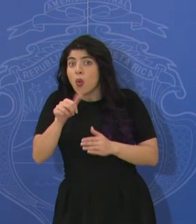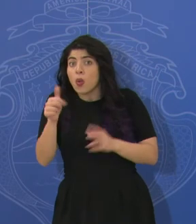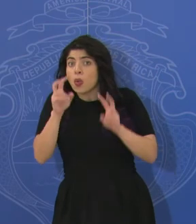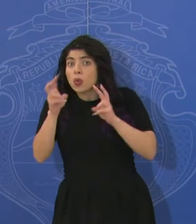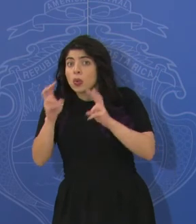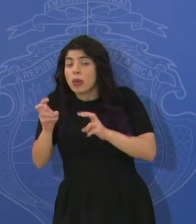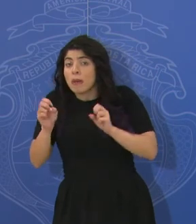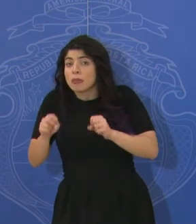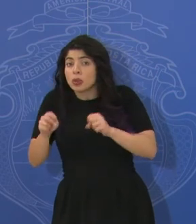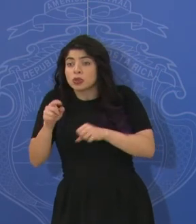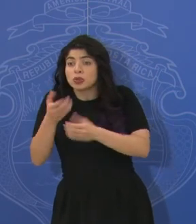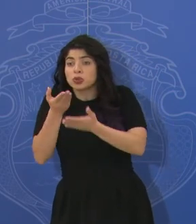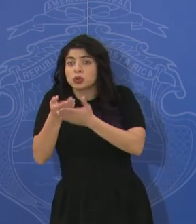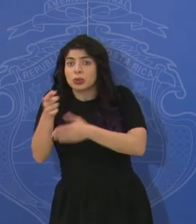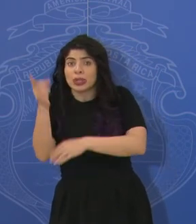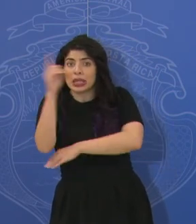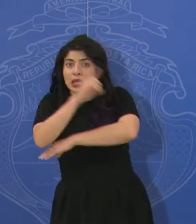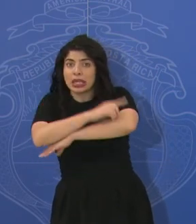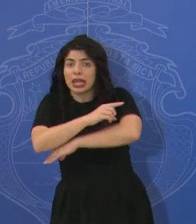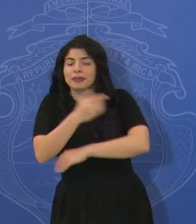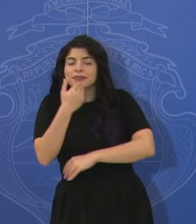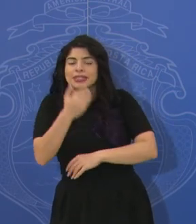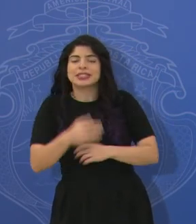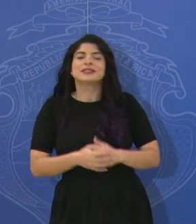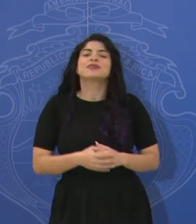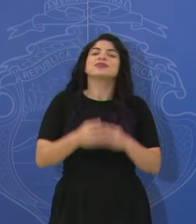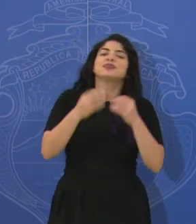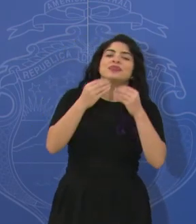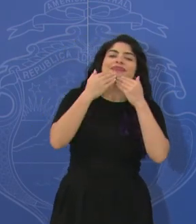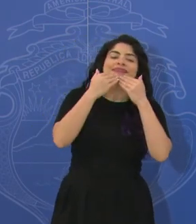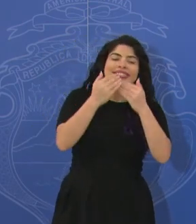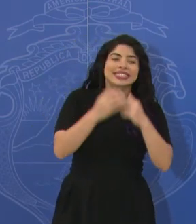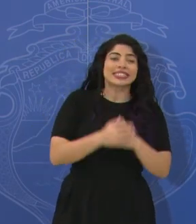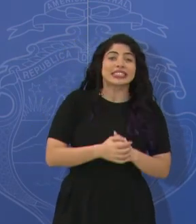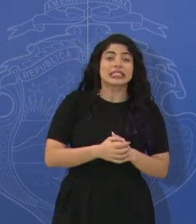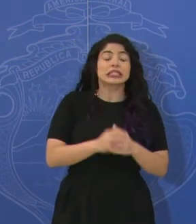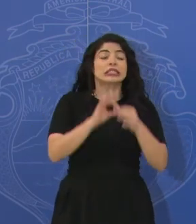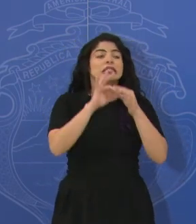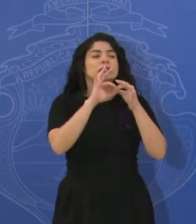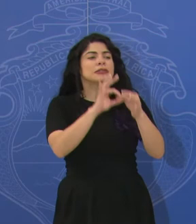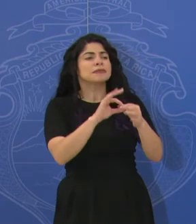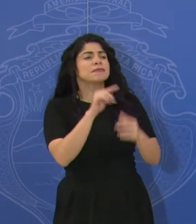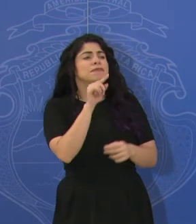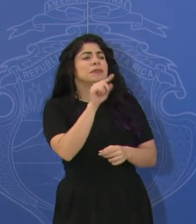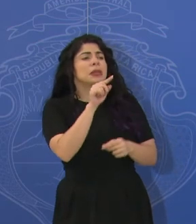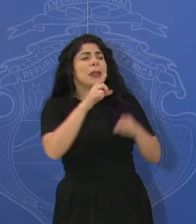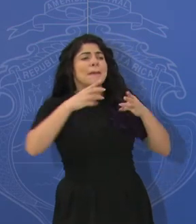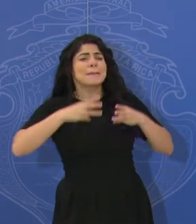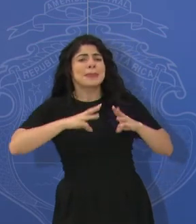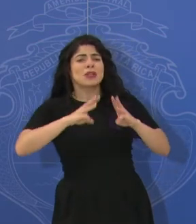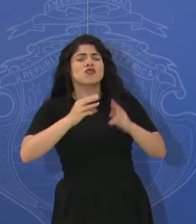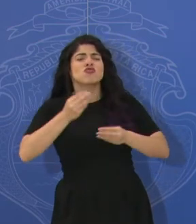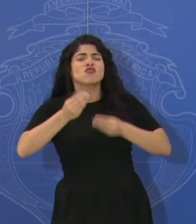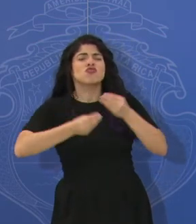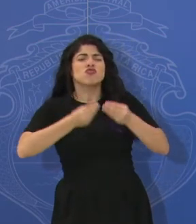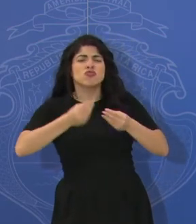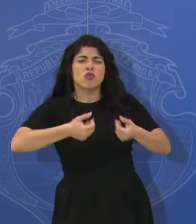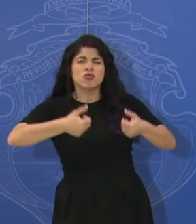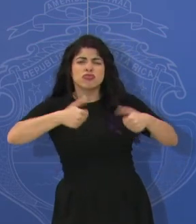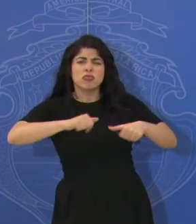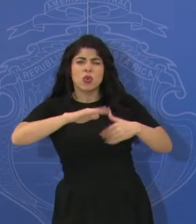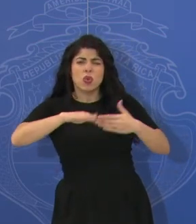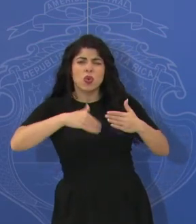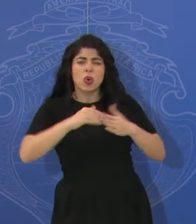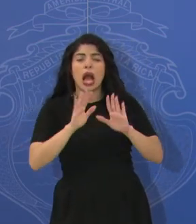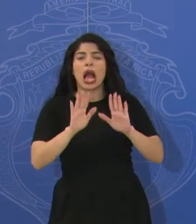adelantar. Gracias. Muchísimas gracias. En relación con el mecanismo de consenso, lo primero que